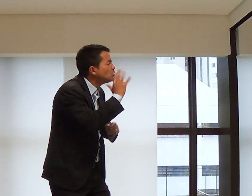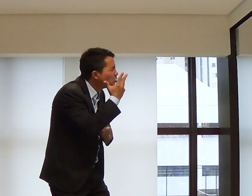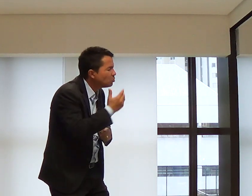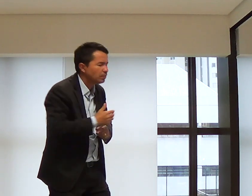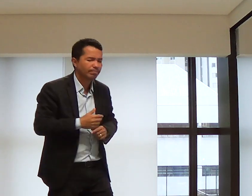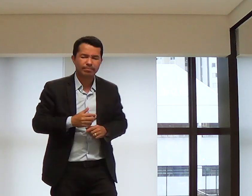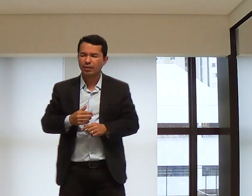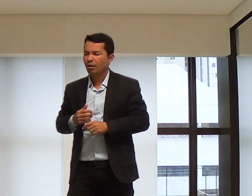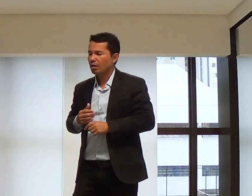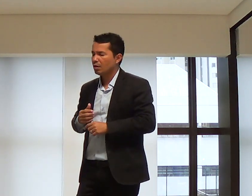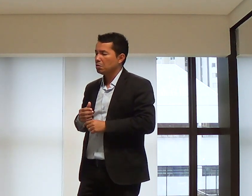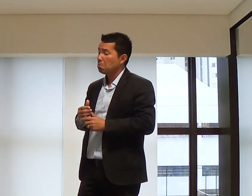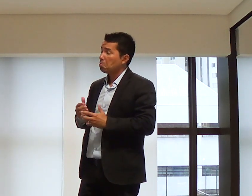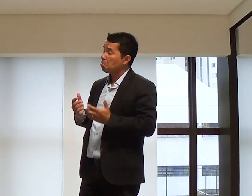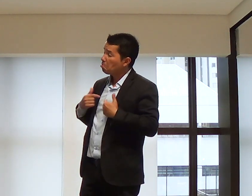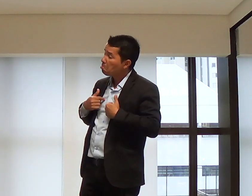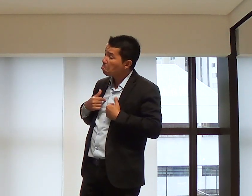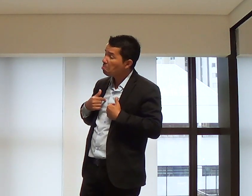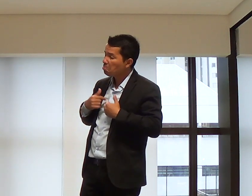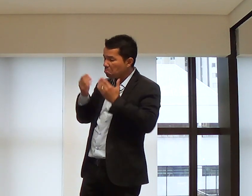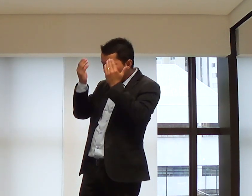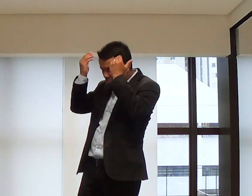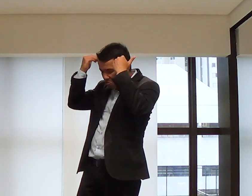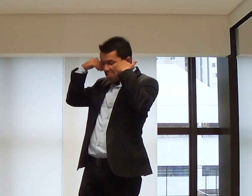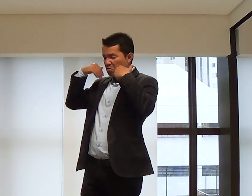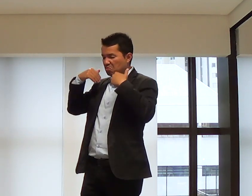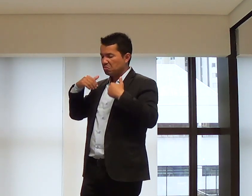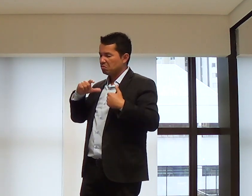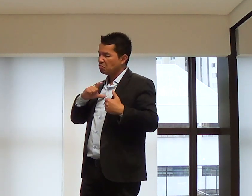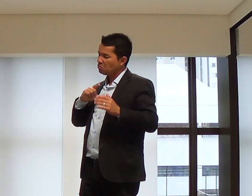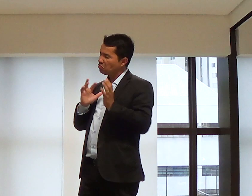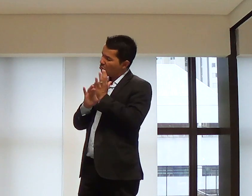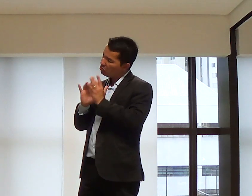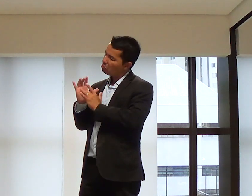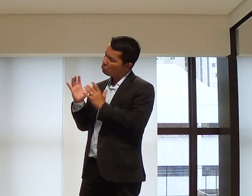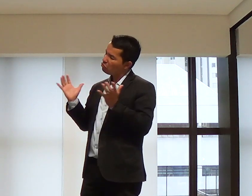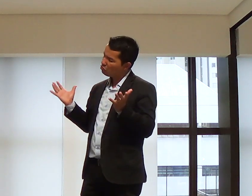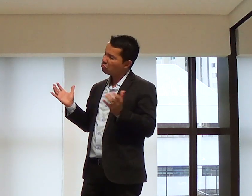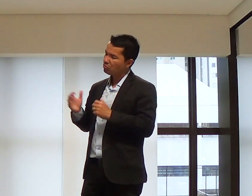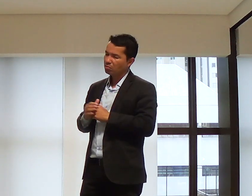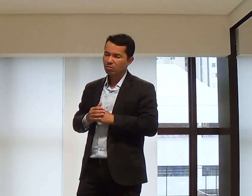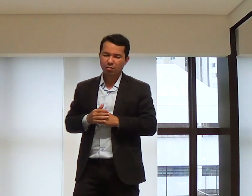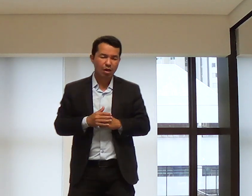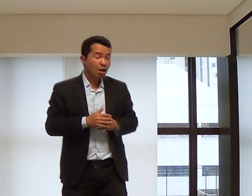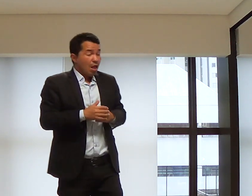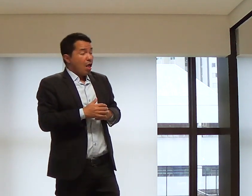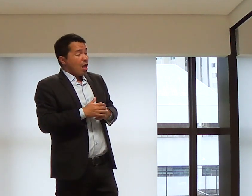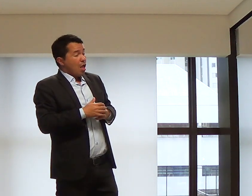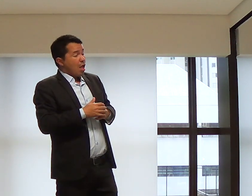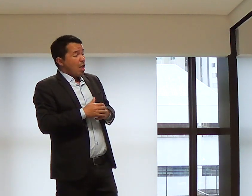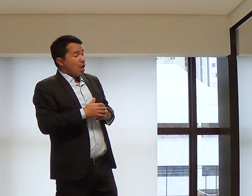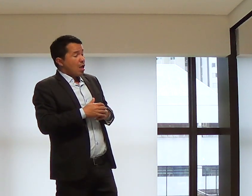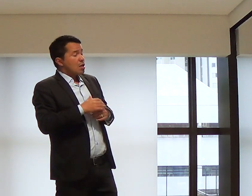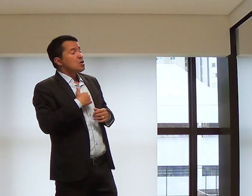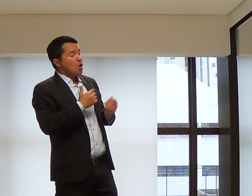produz a curiosidade e nós possamos testemunhar da nossa vida com o Senhor.